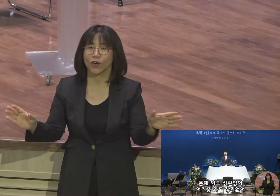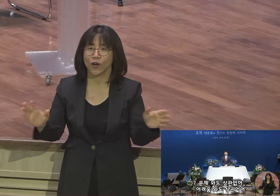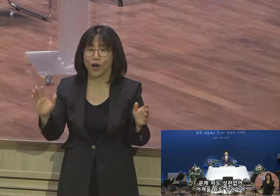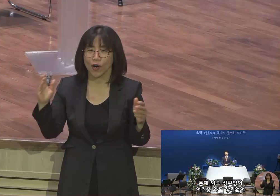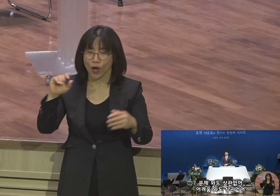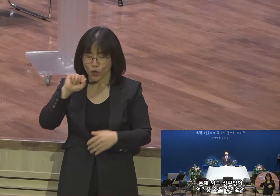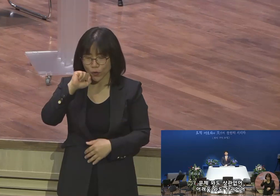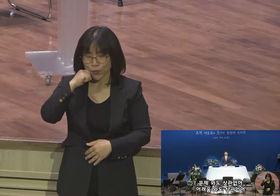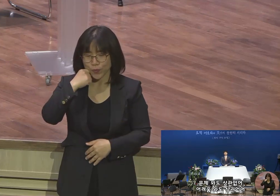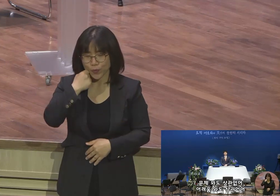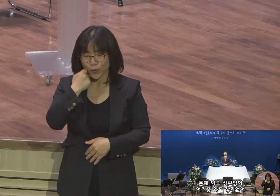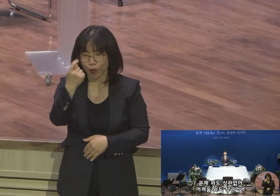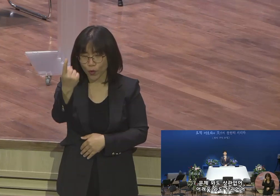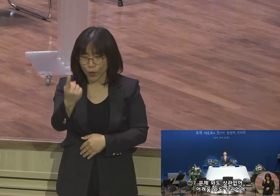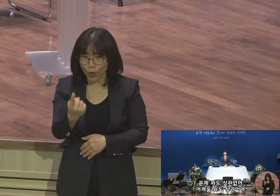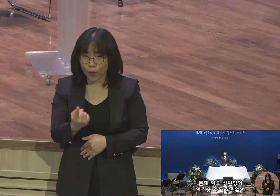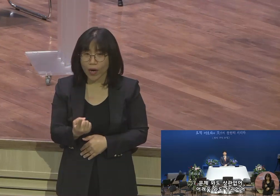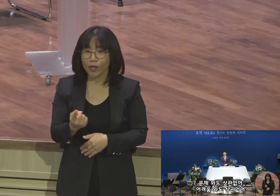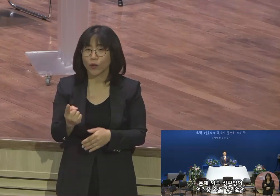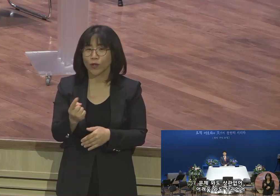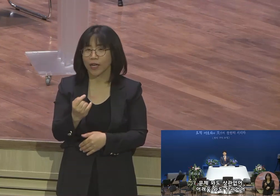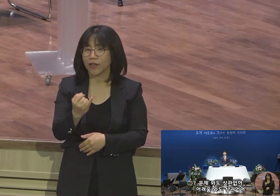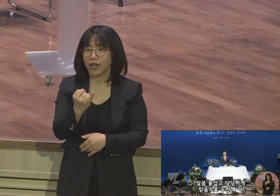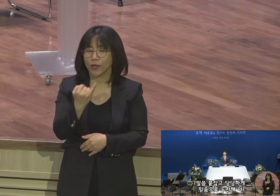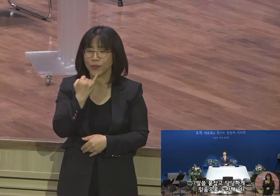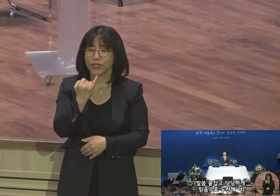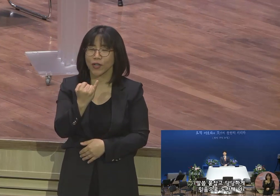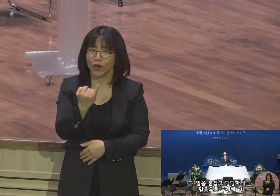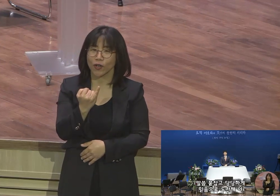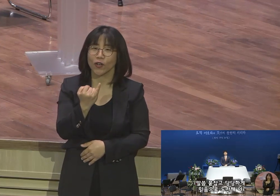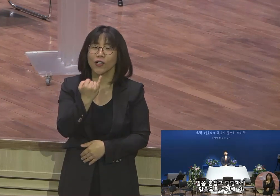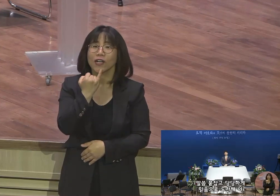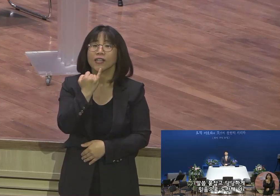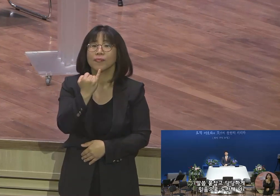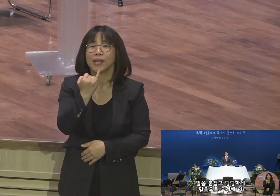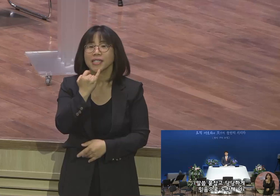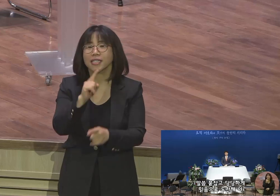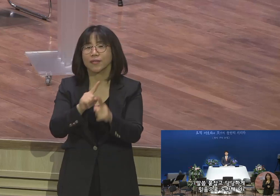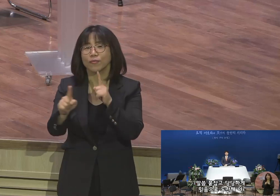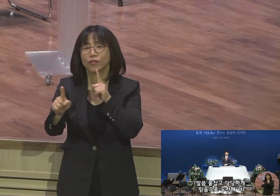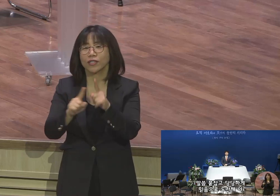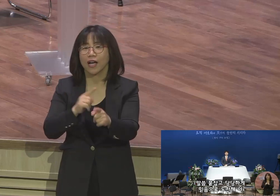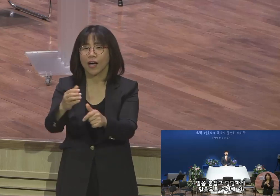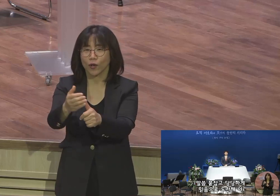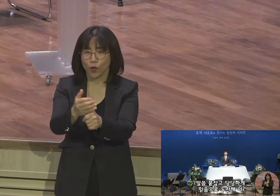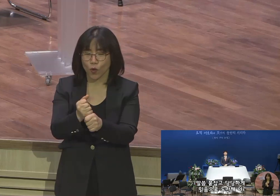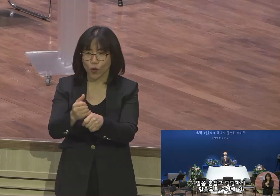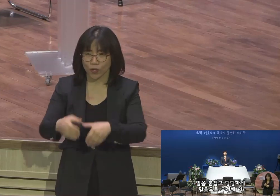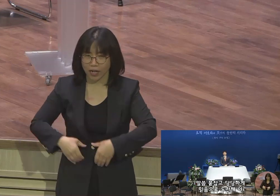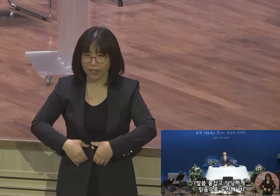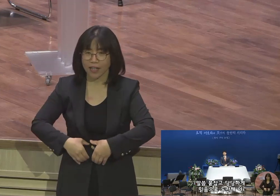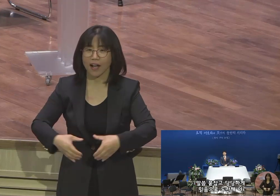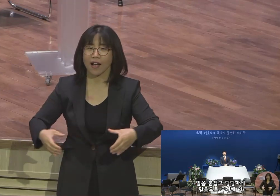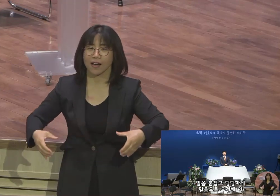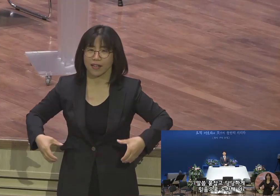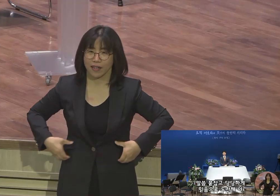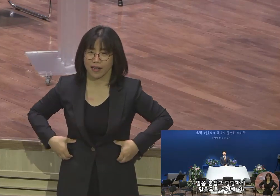어려움 와도 상관없어 내 슬픈 참고 당당하네